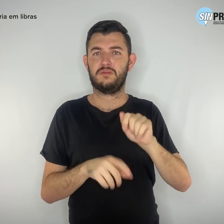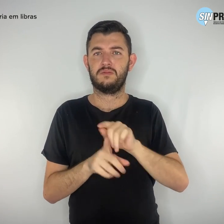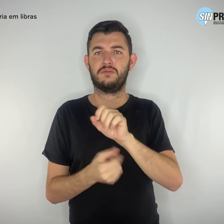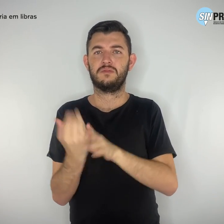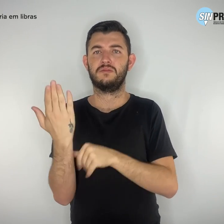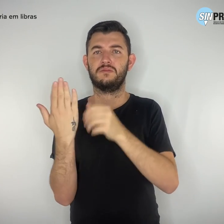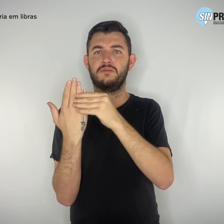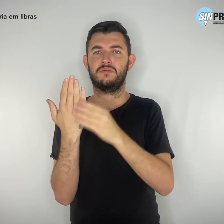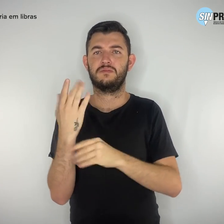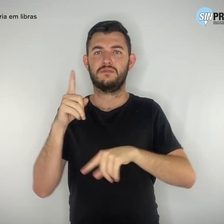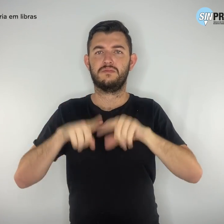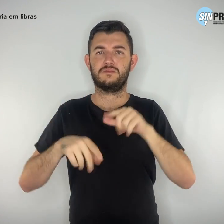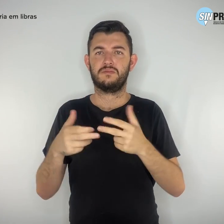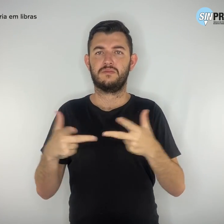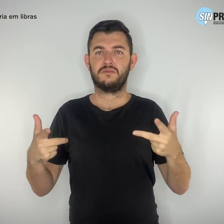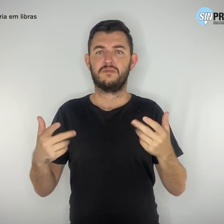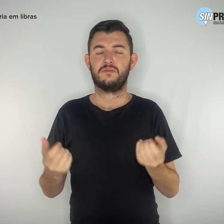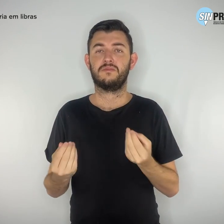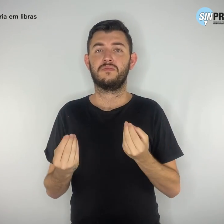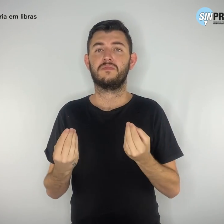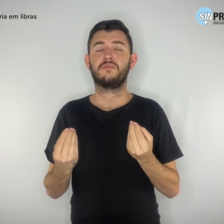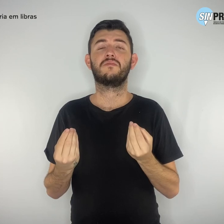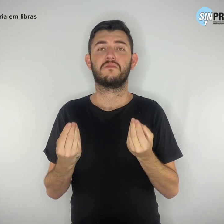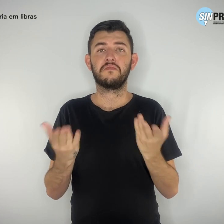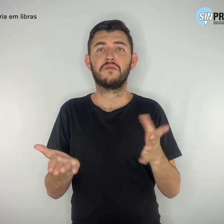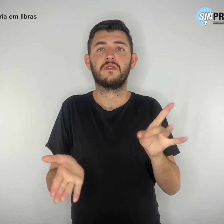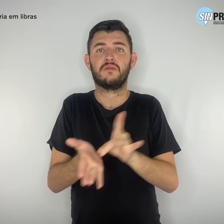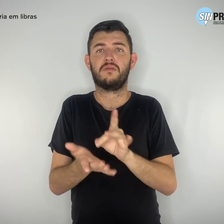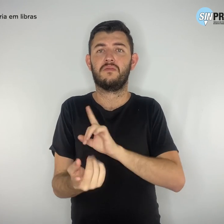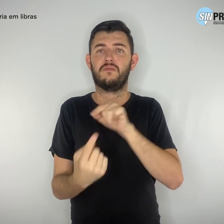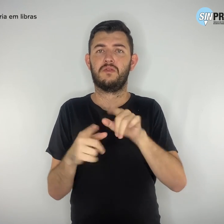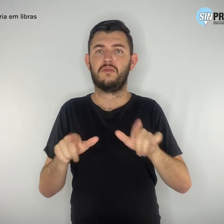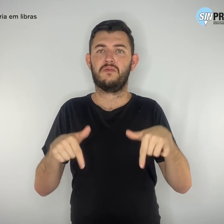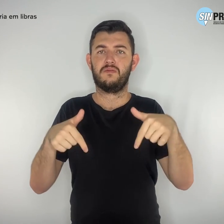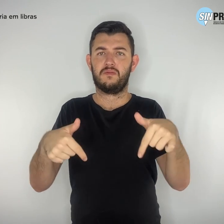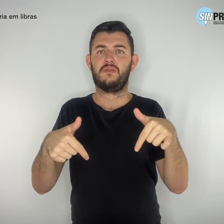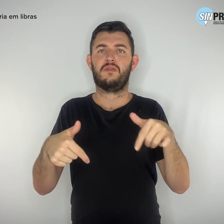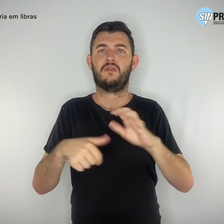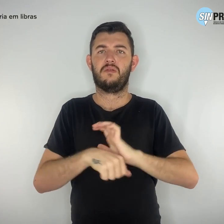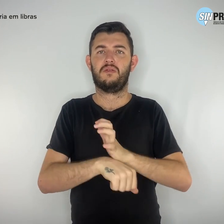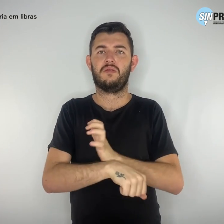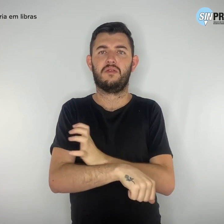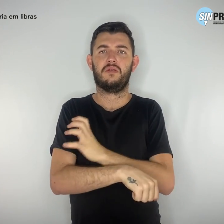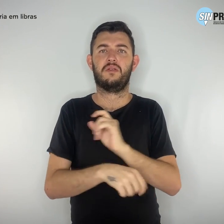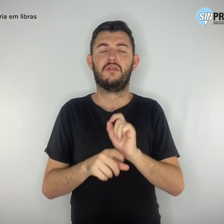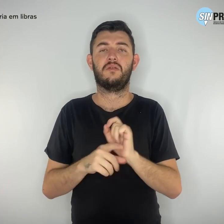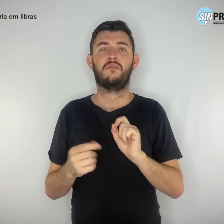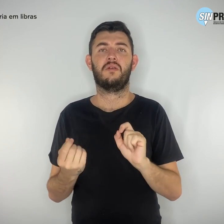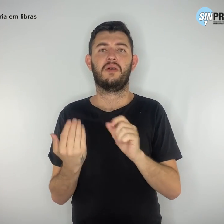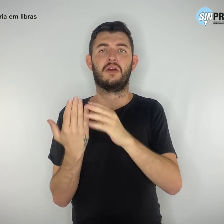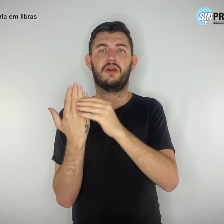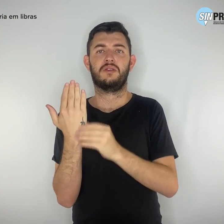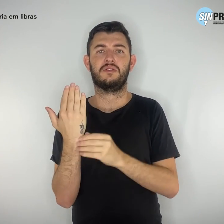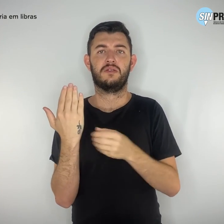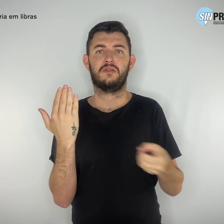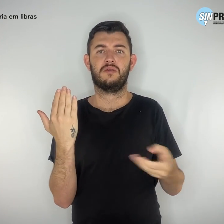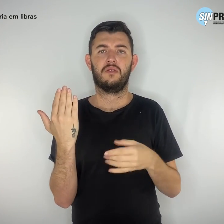instrumentos para fazer esse enfrentamento. A obra mais recente é o Caderno. É